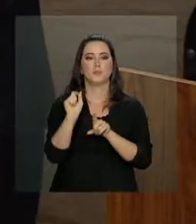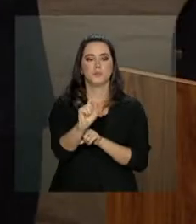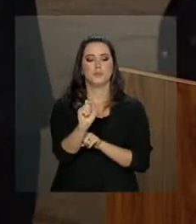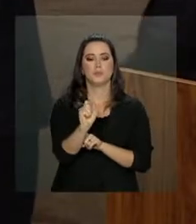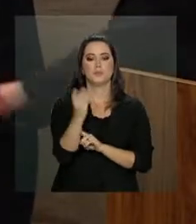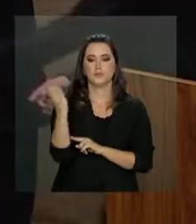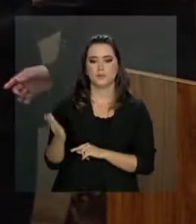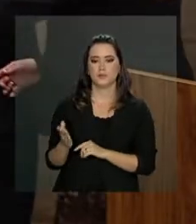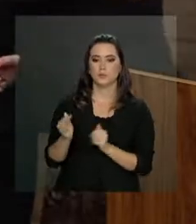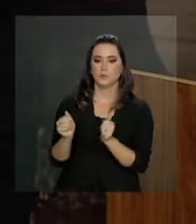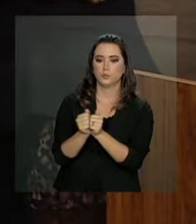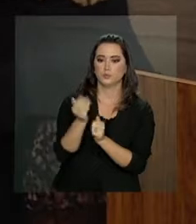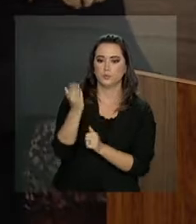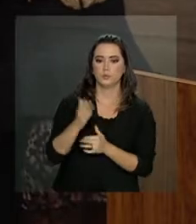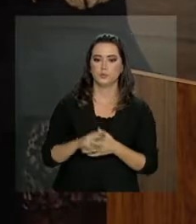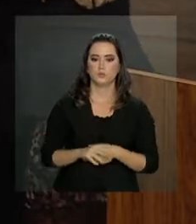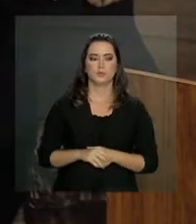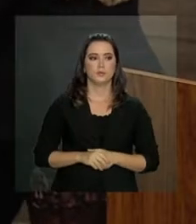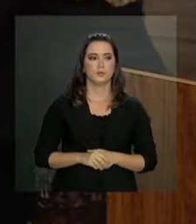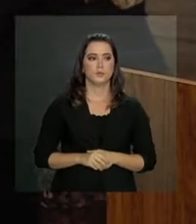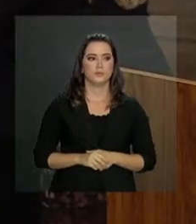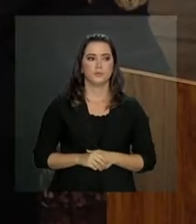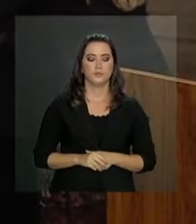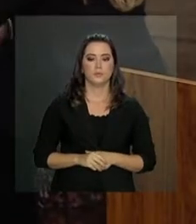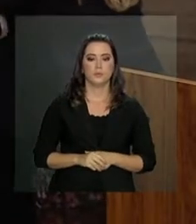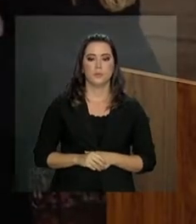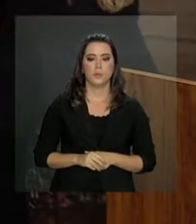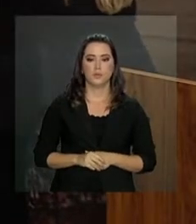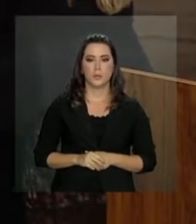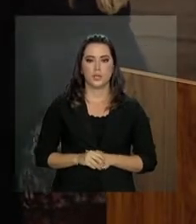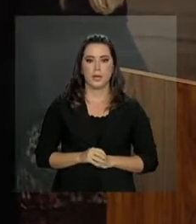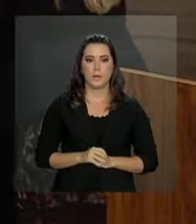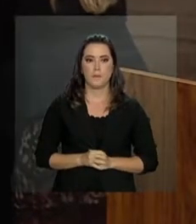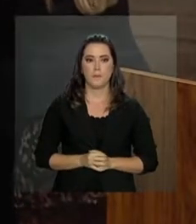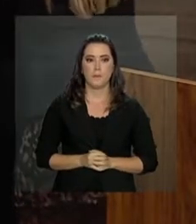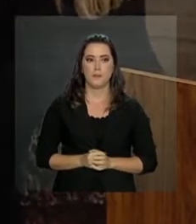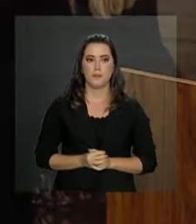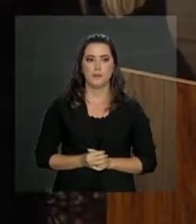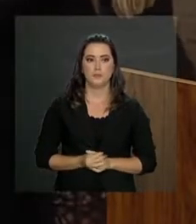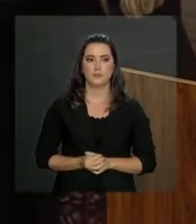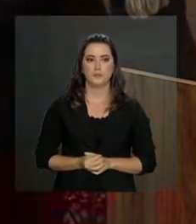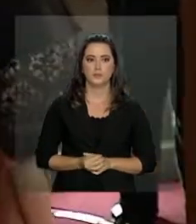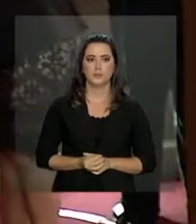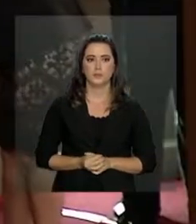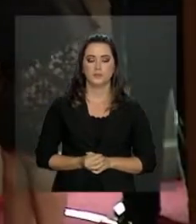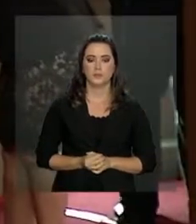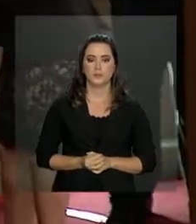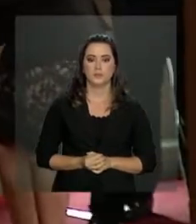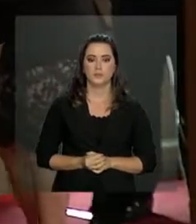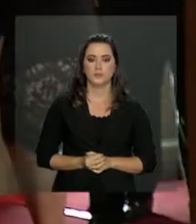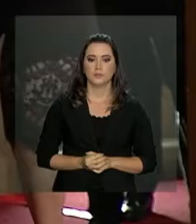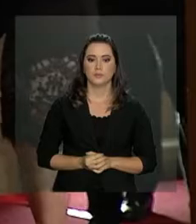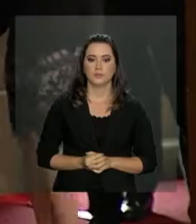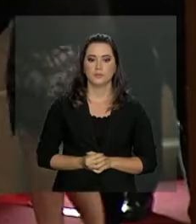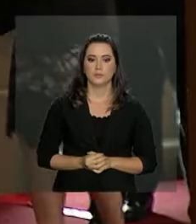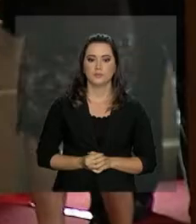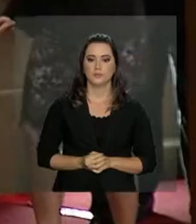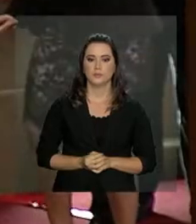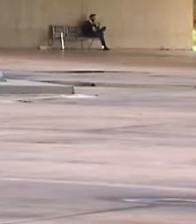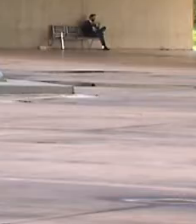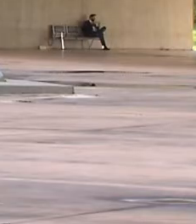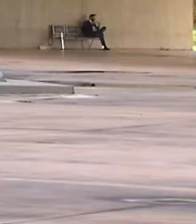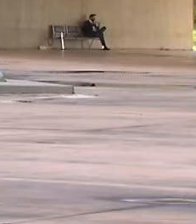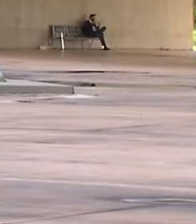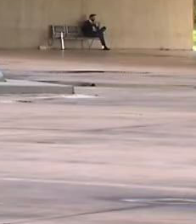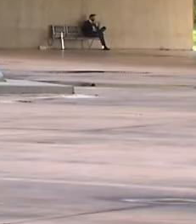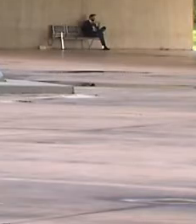Foi conduzida pela presidente do TSE, Rosa Weber, que entregou os diplomas fabricados pela Casa da Moeda aos candidatos eleitos.